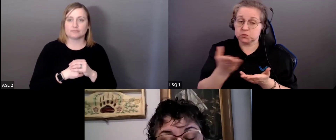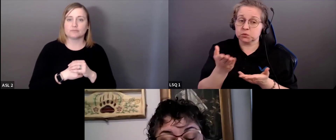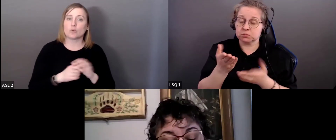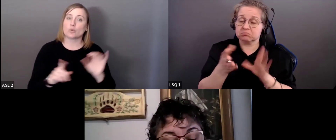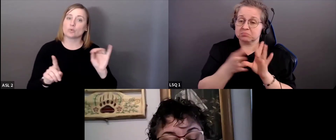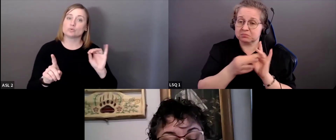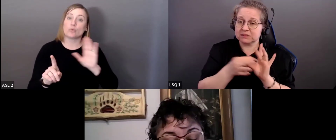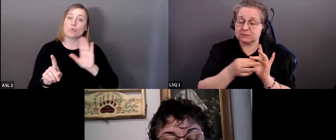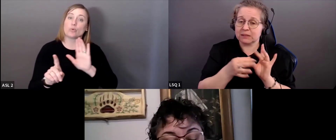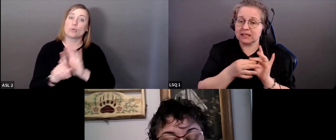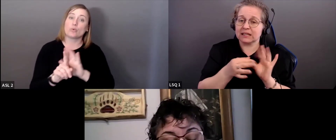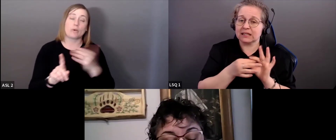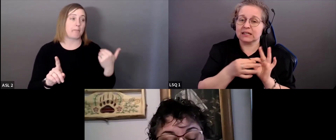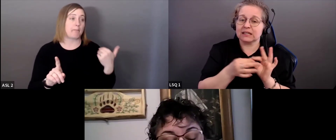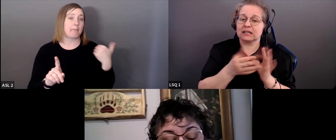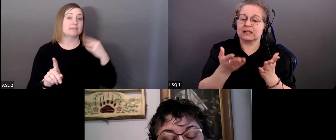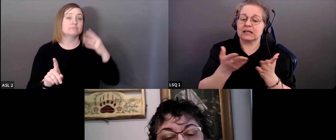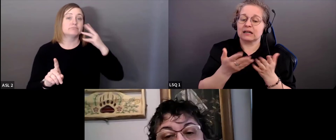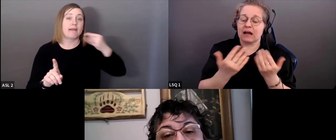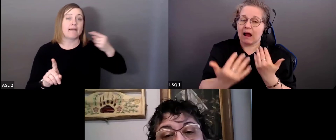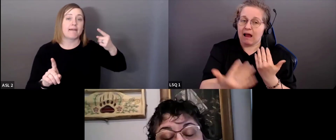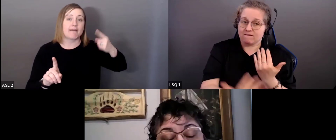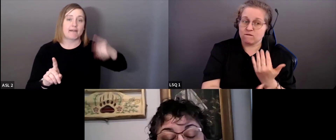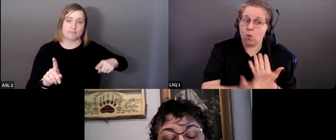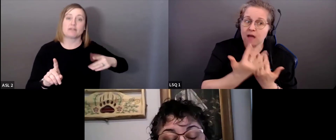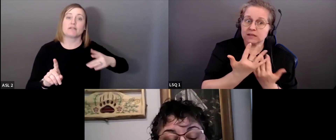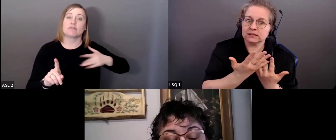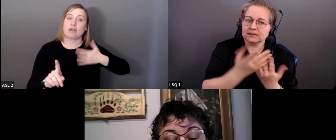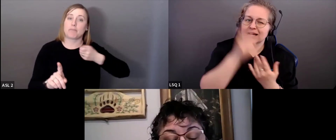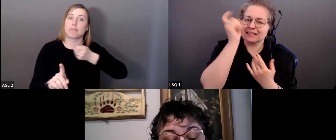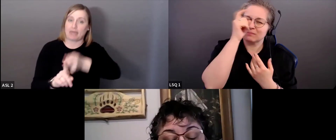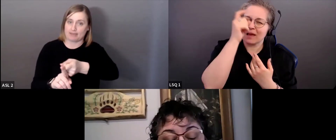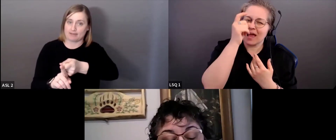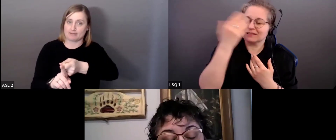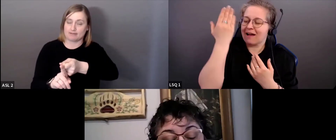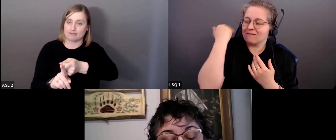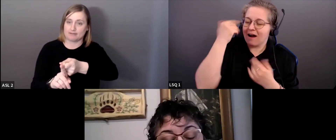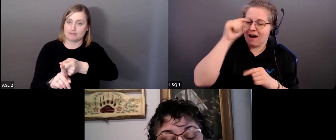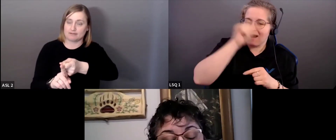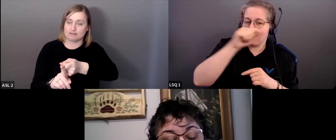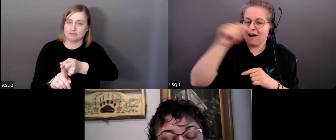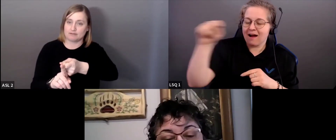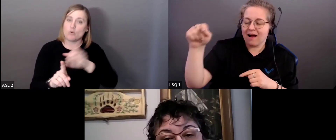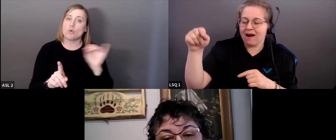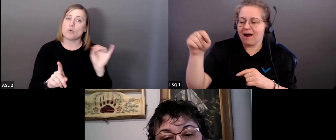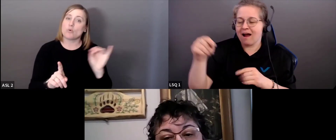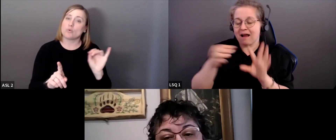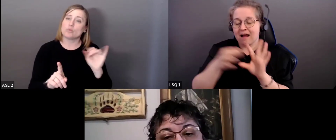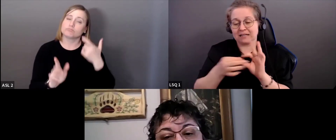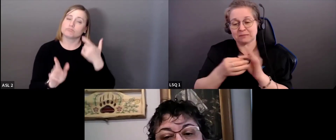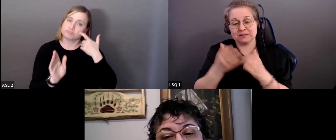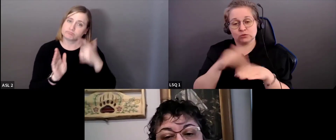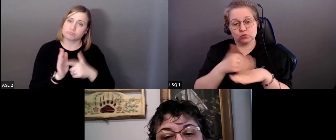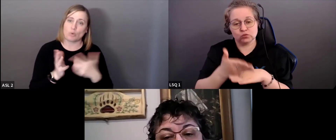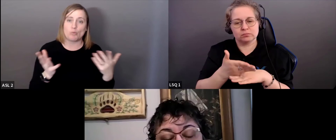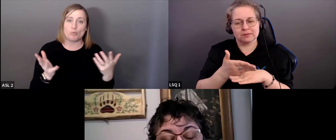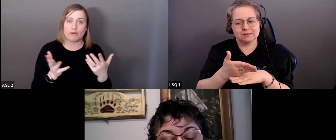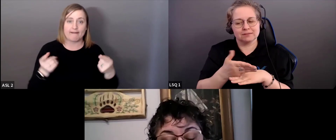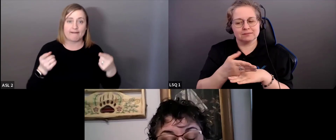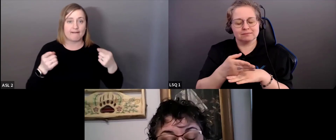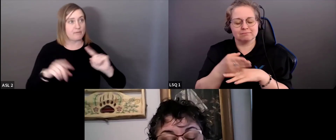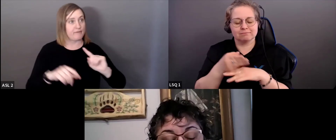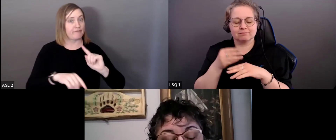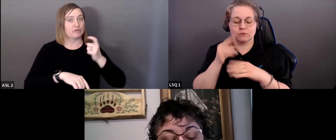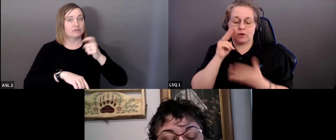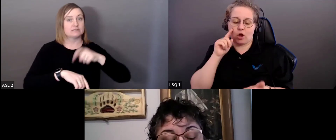vous avez été influencé par vos expériences passées et vous avez reconnu que vous étiez un